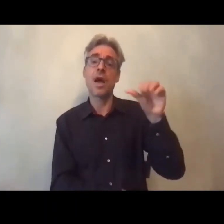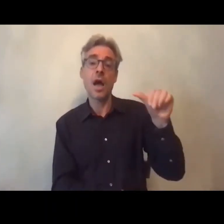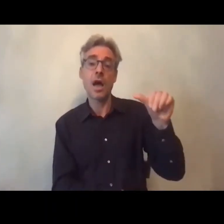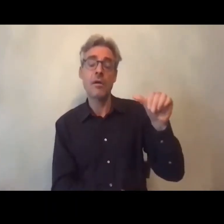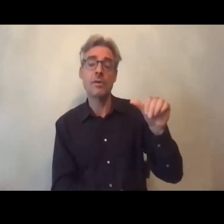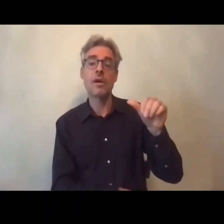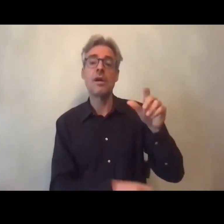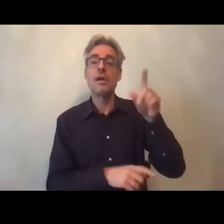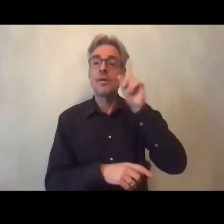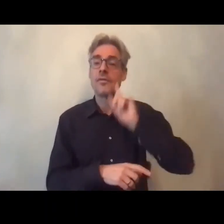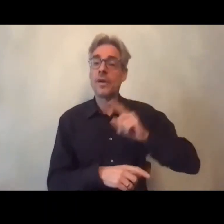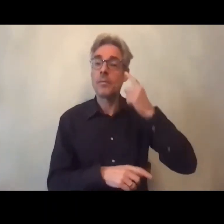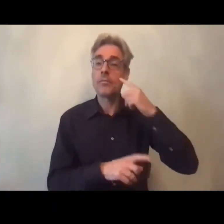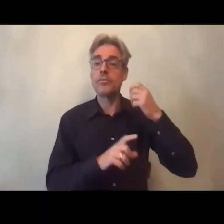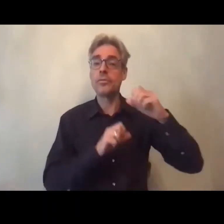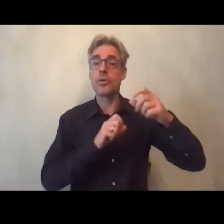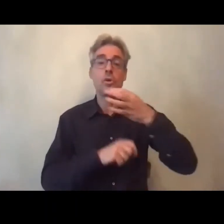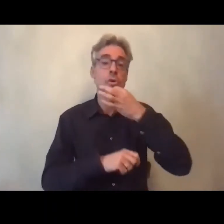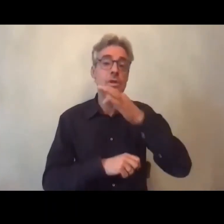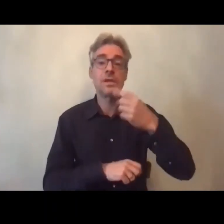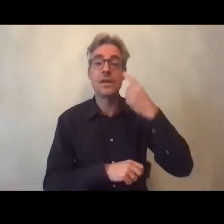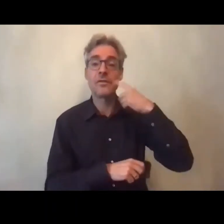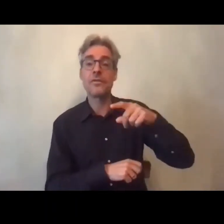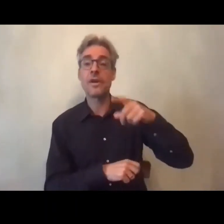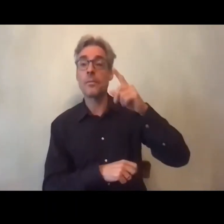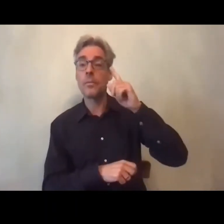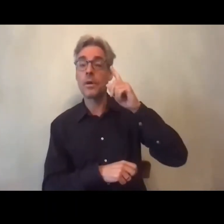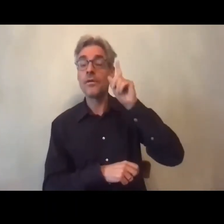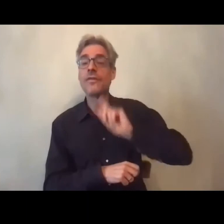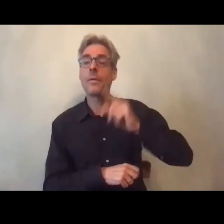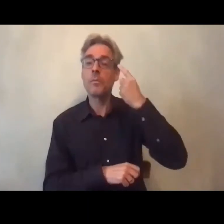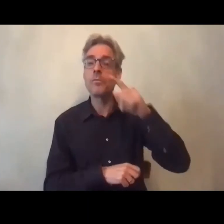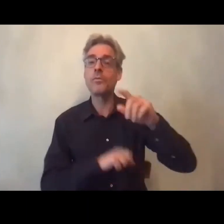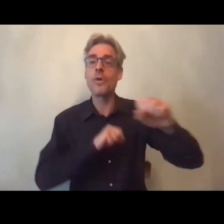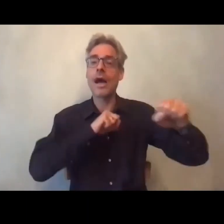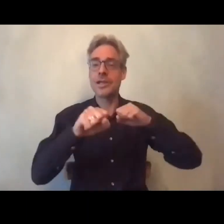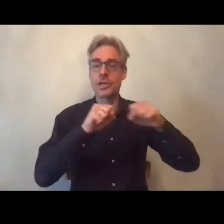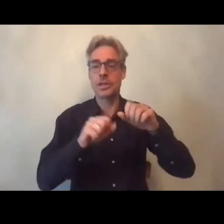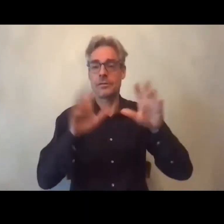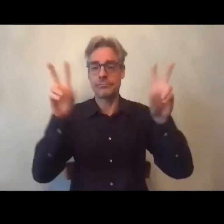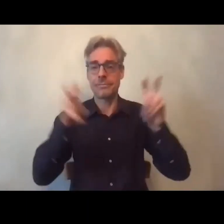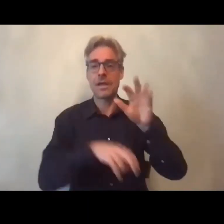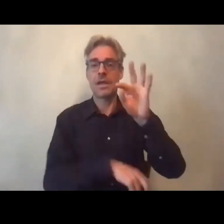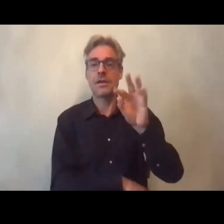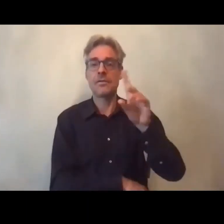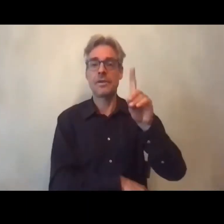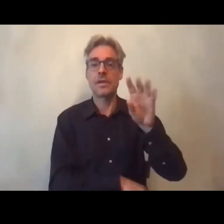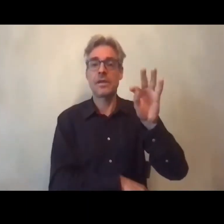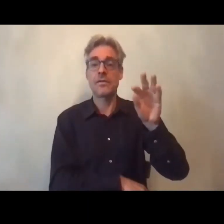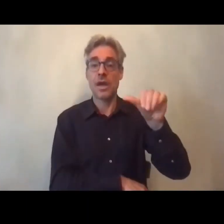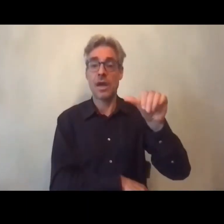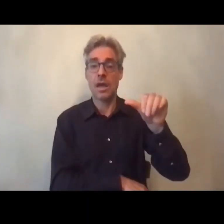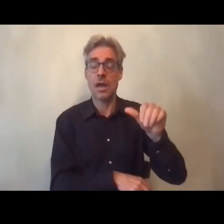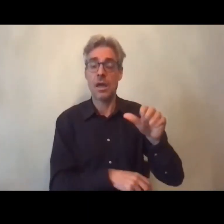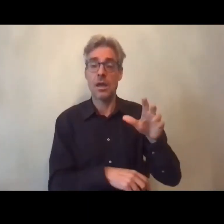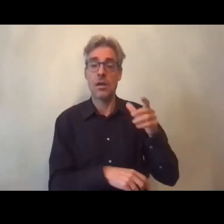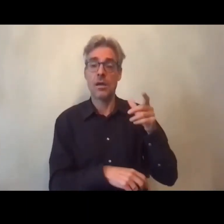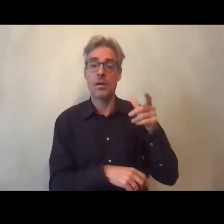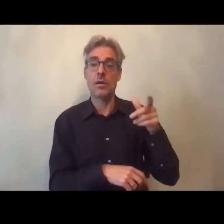APF France Handicap qui fait partie de ces équipes associées pardon